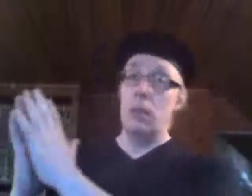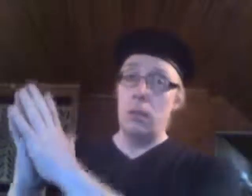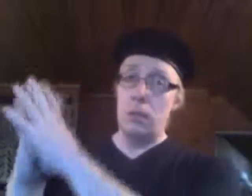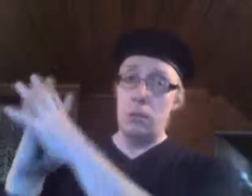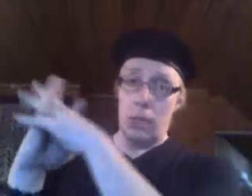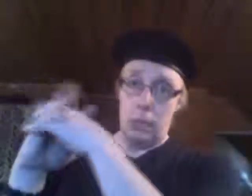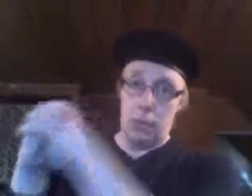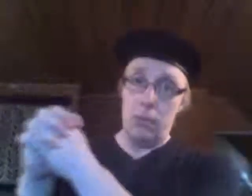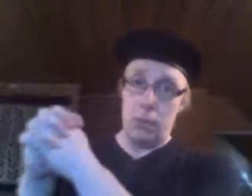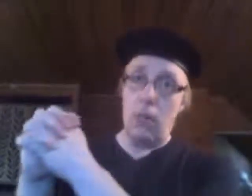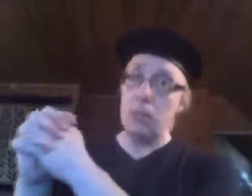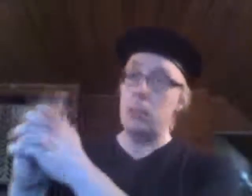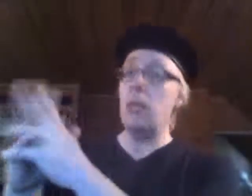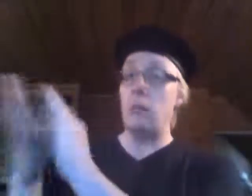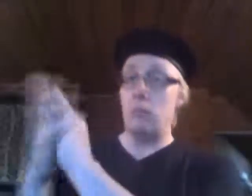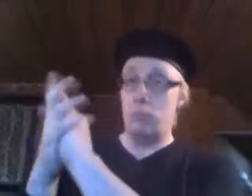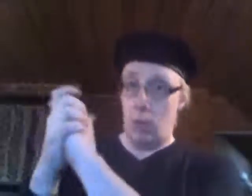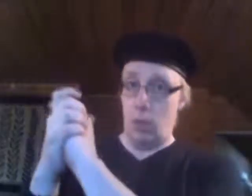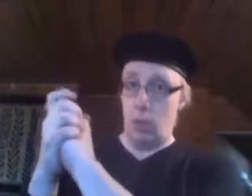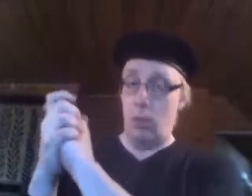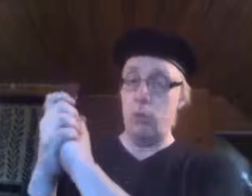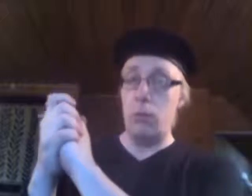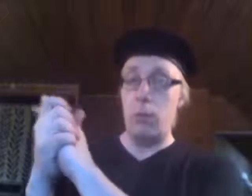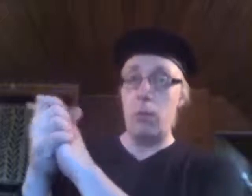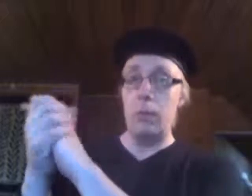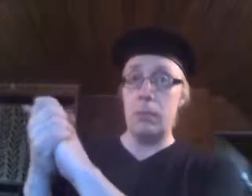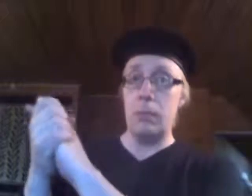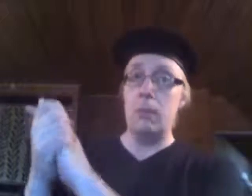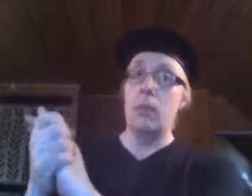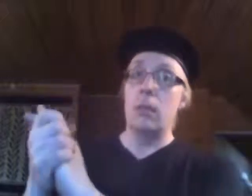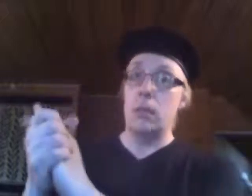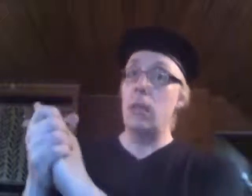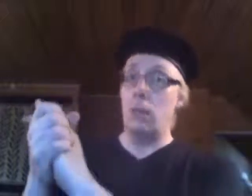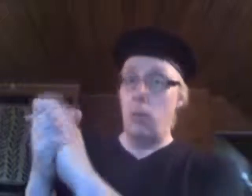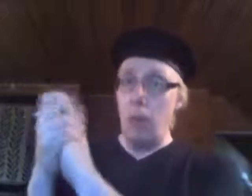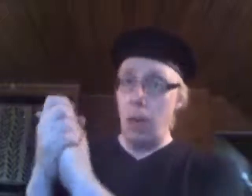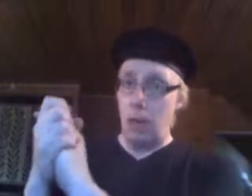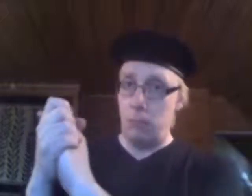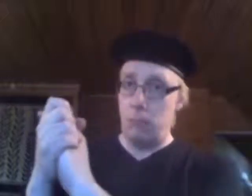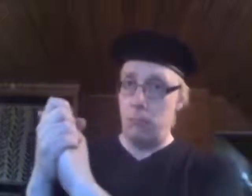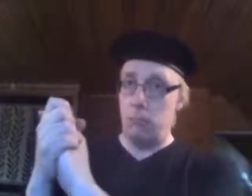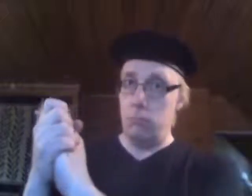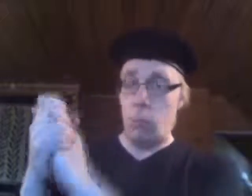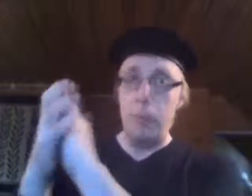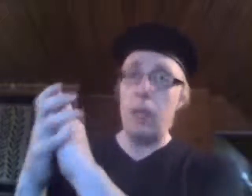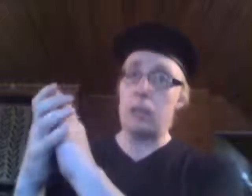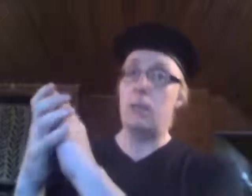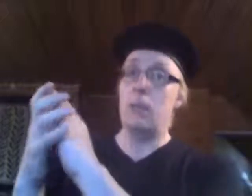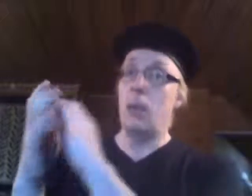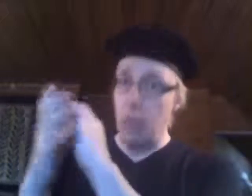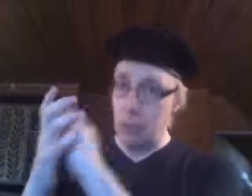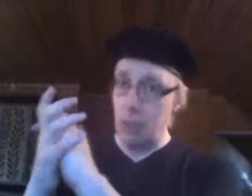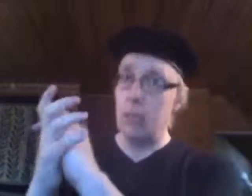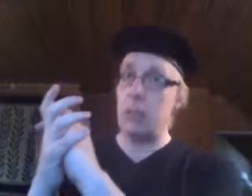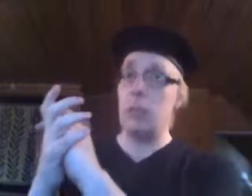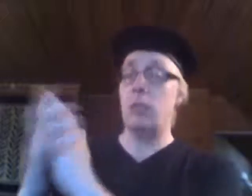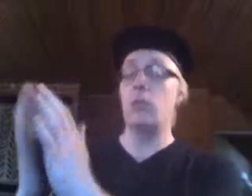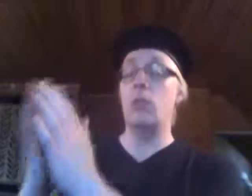täällä Sadikaan, niin sillä on Lontoon pormestari. Sillä on oma kuplansa ja omat kannattajansa, joiden